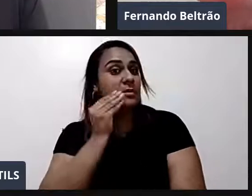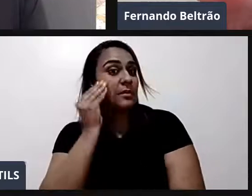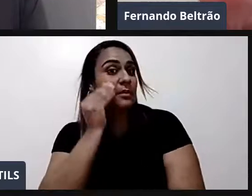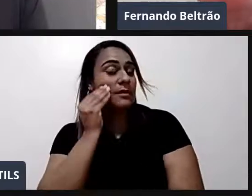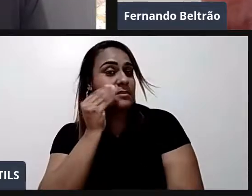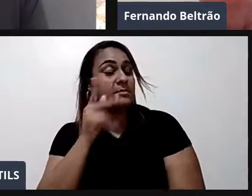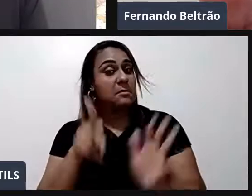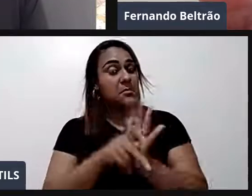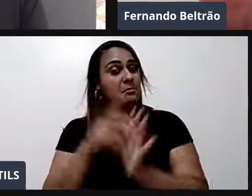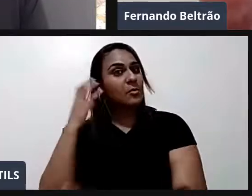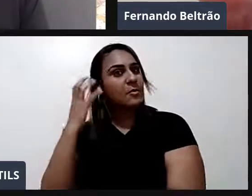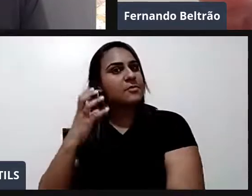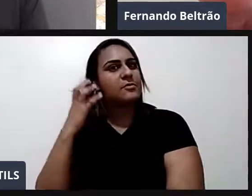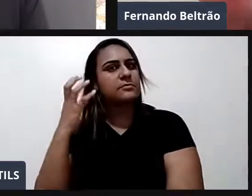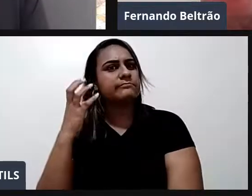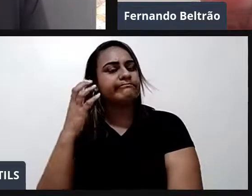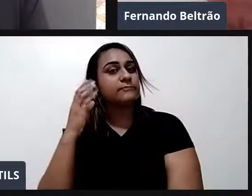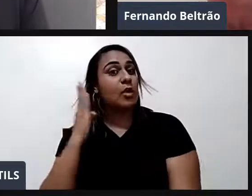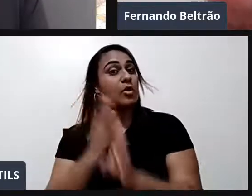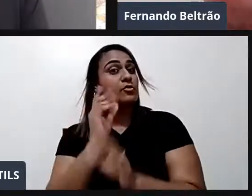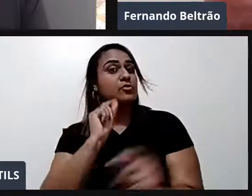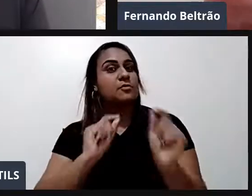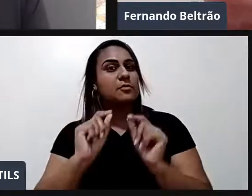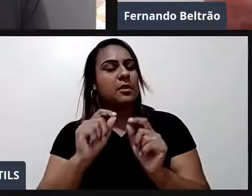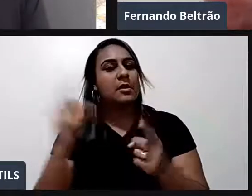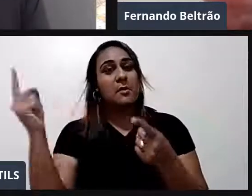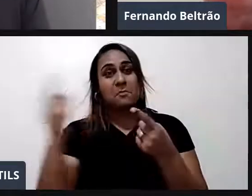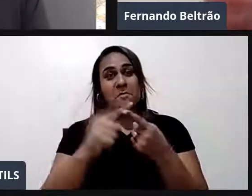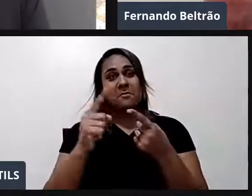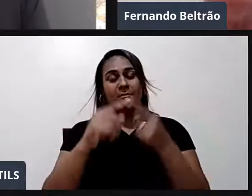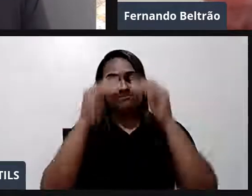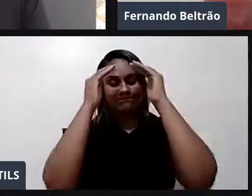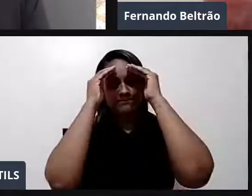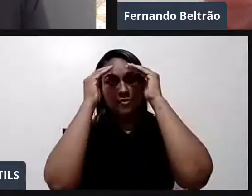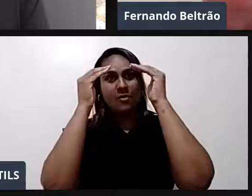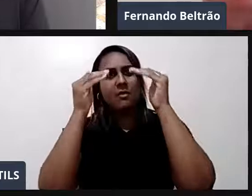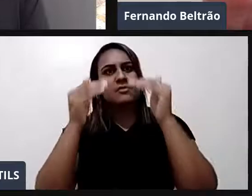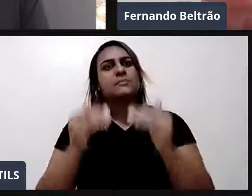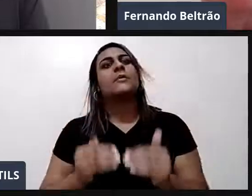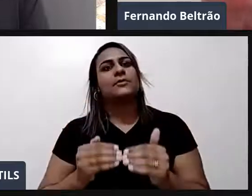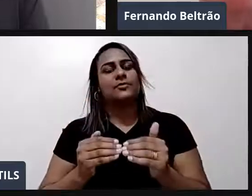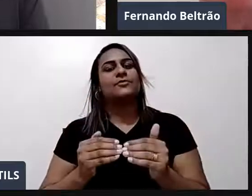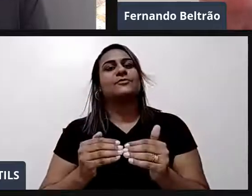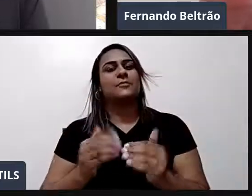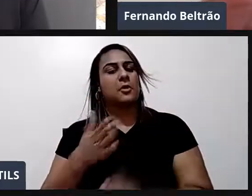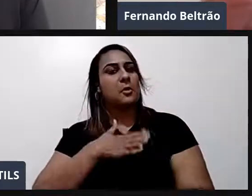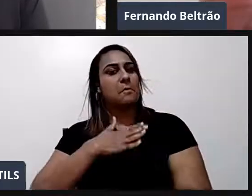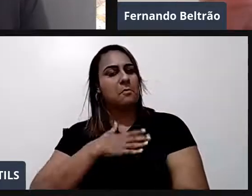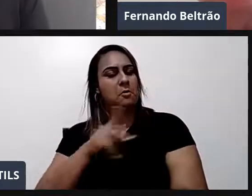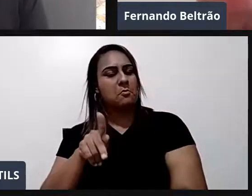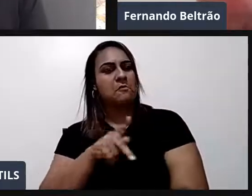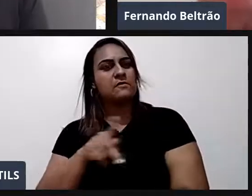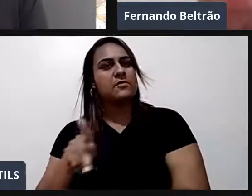descobri duas coisas importantes. Primeiro. O respeito. Por uma criatura. Que era meu professor de música. E que tinha um problema